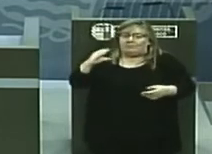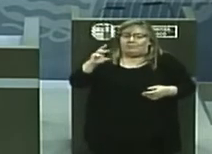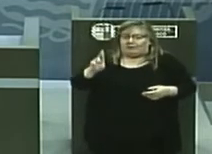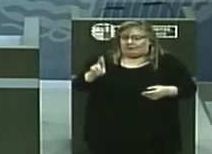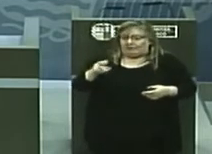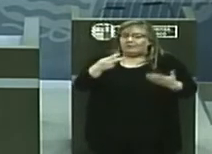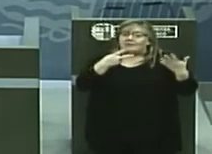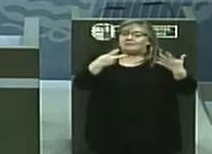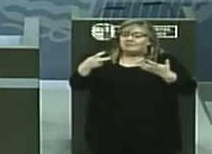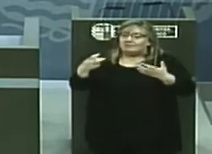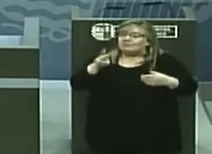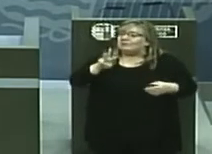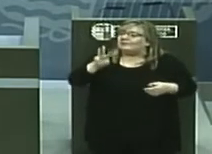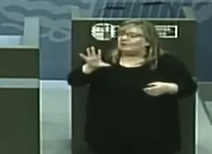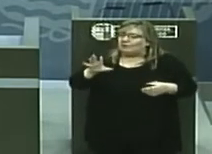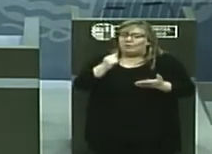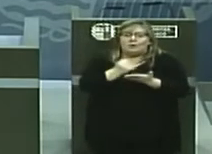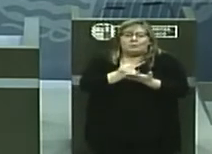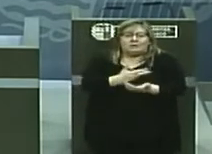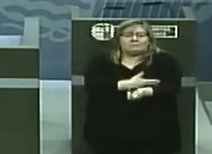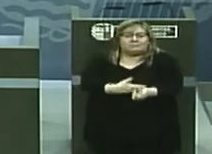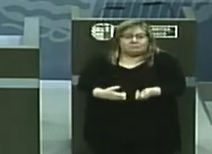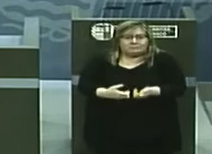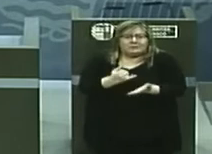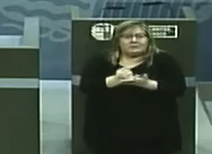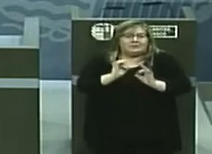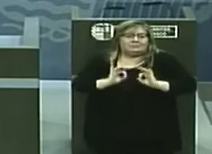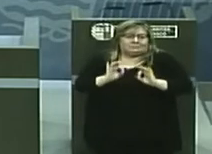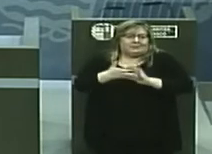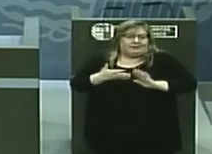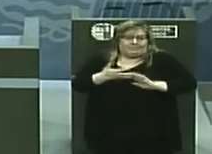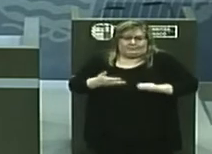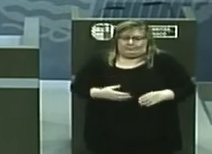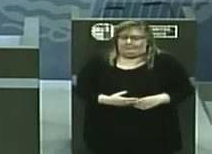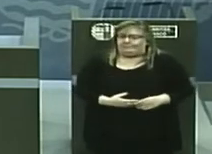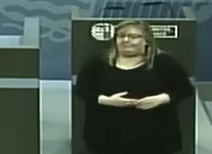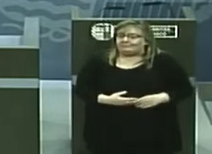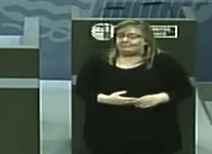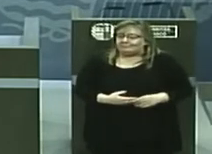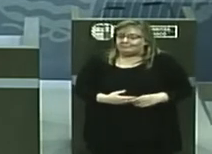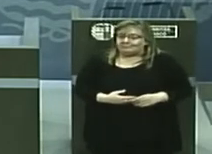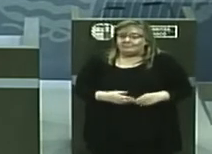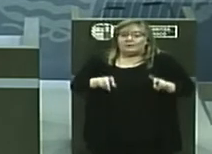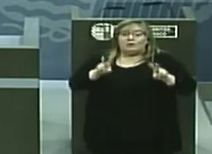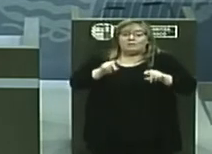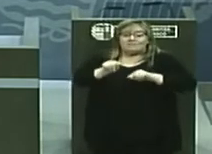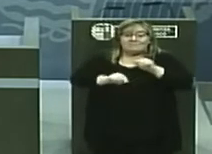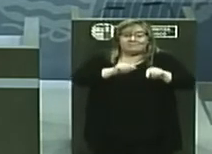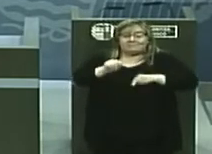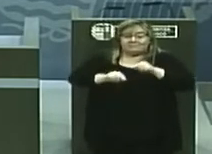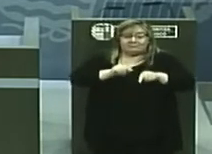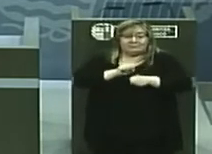y 735 pruebas serológicas o test rápidos. El número de nuevos contagios